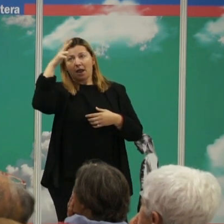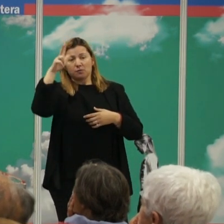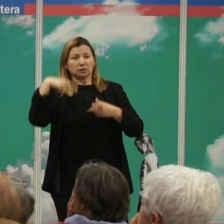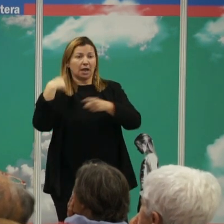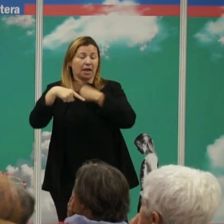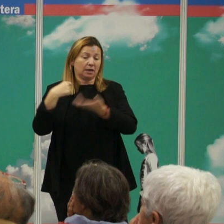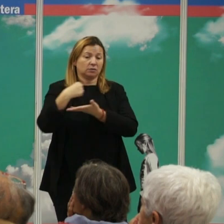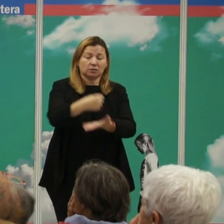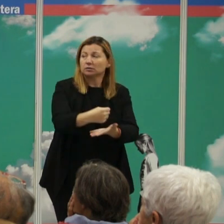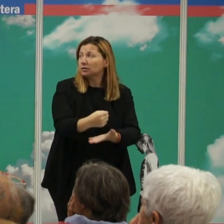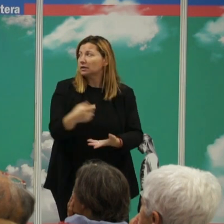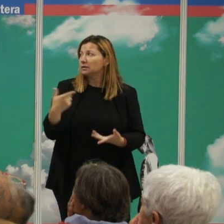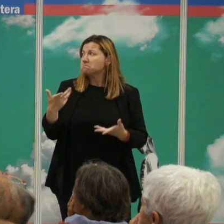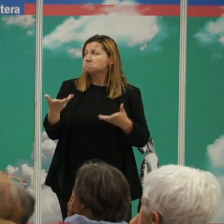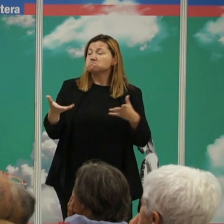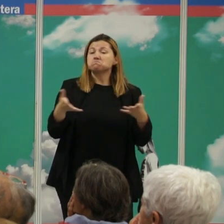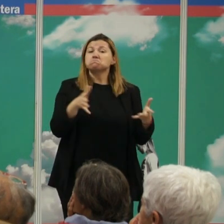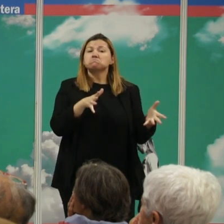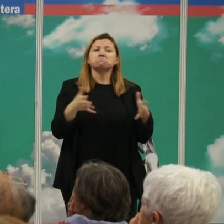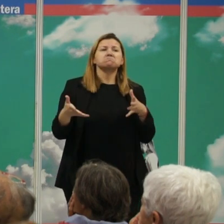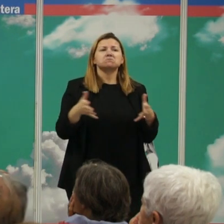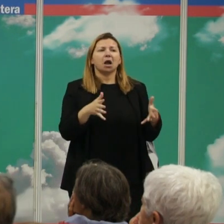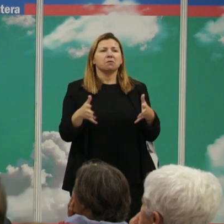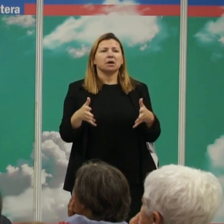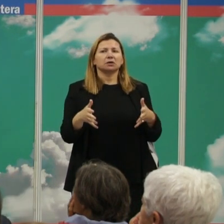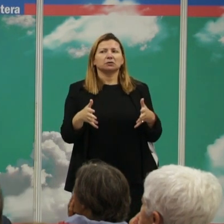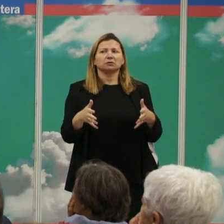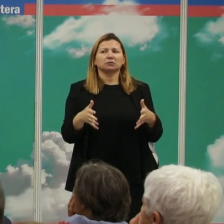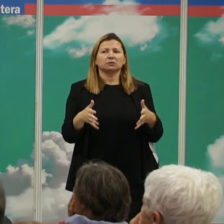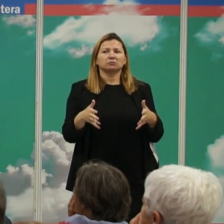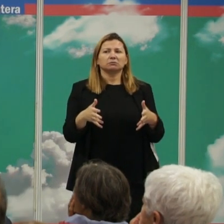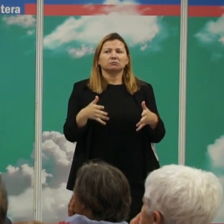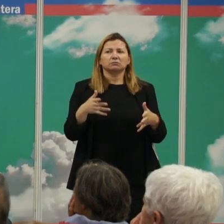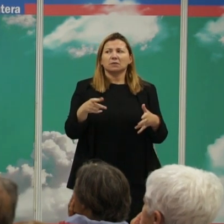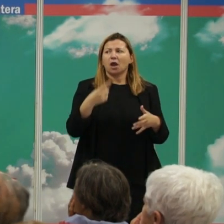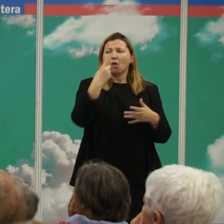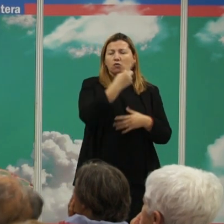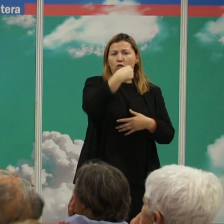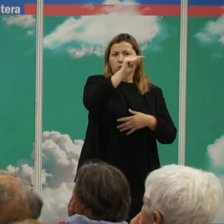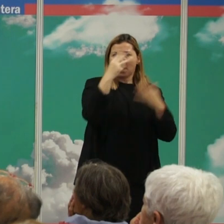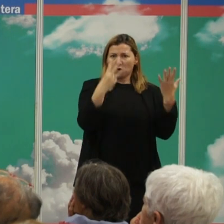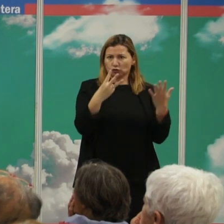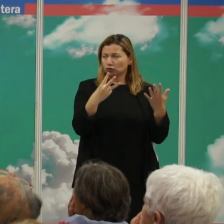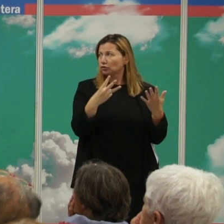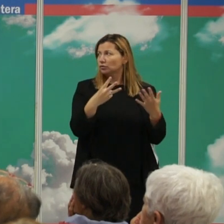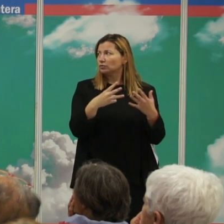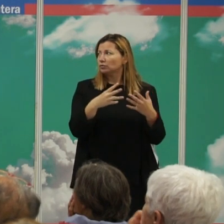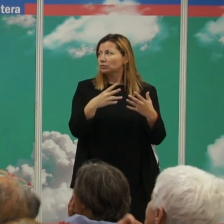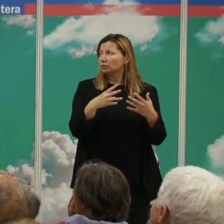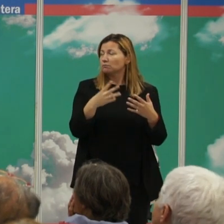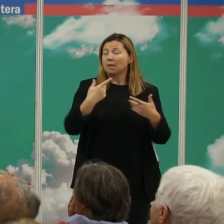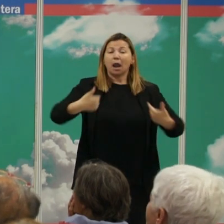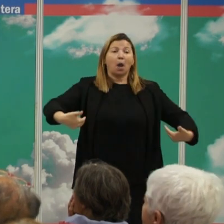la estima para los hominoideos es 1,8 para los